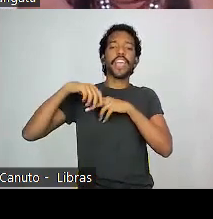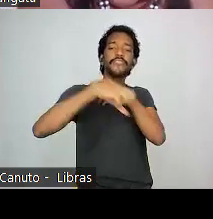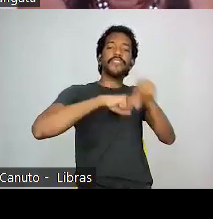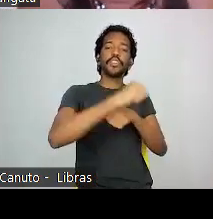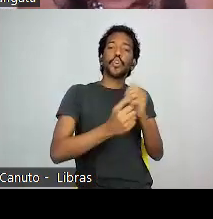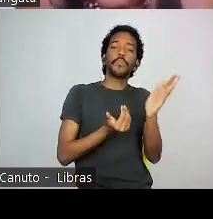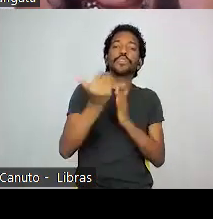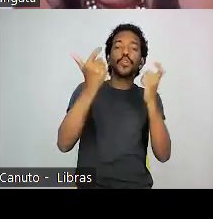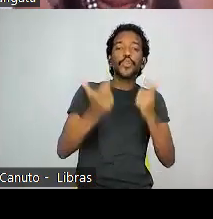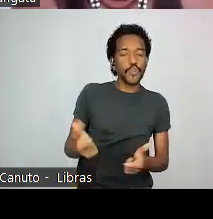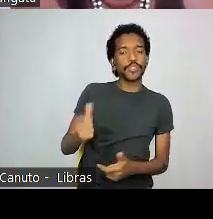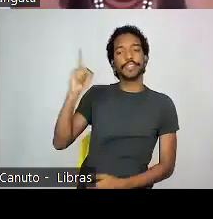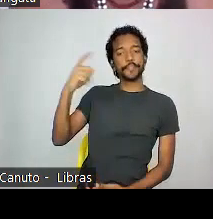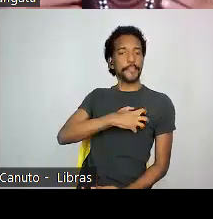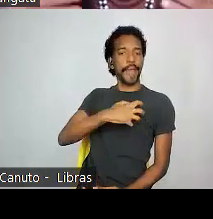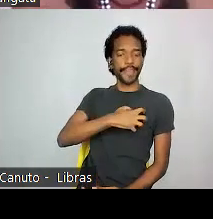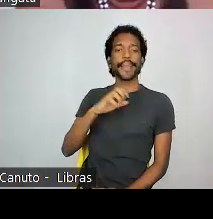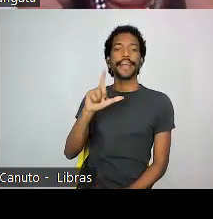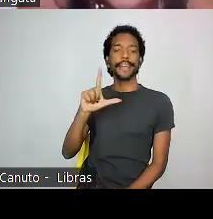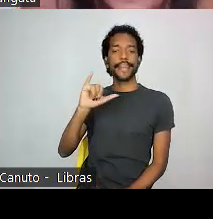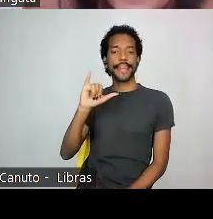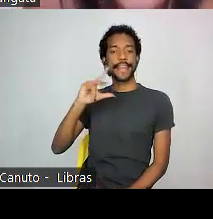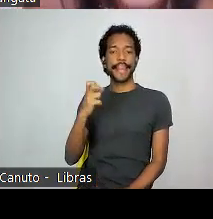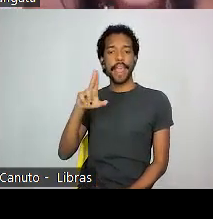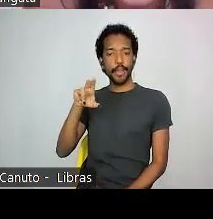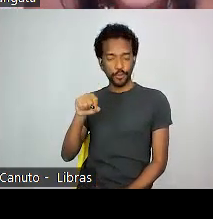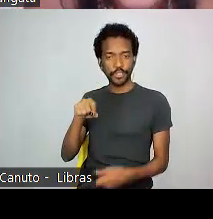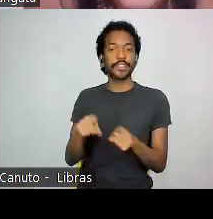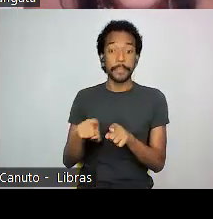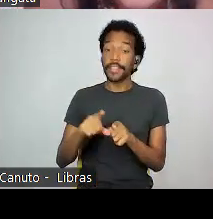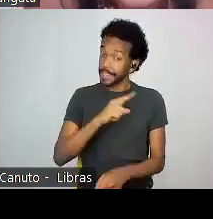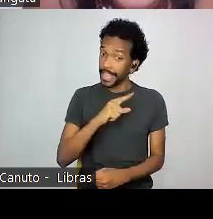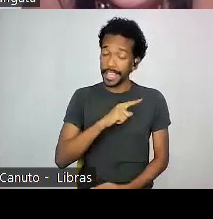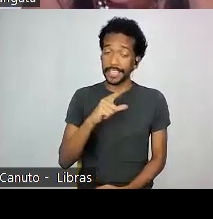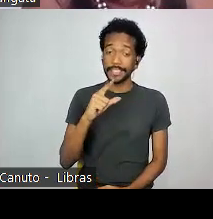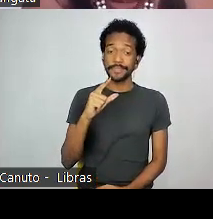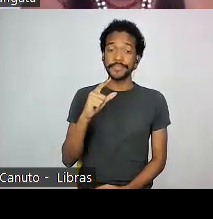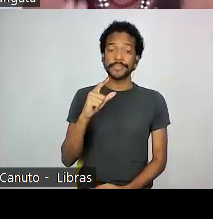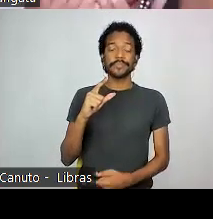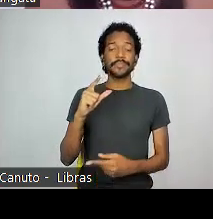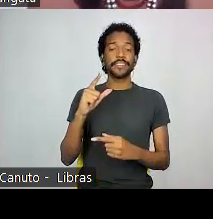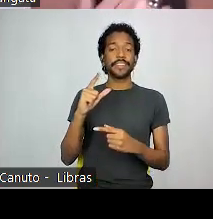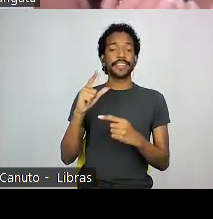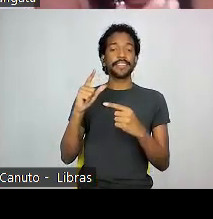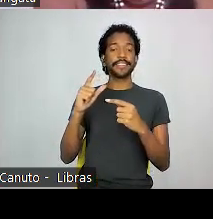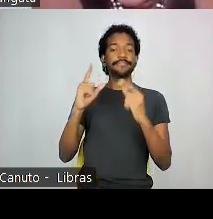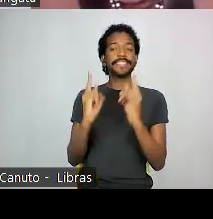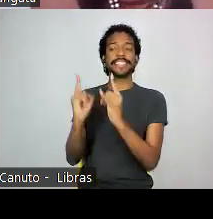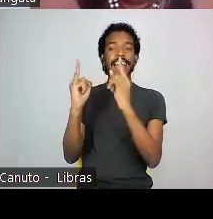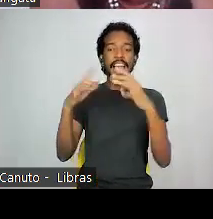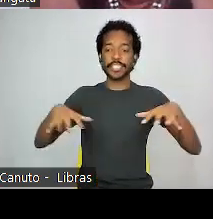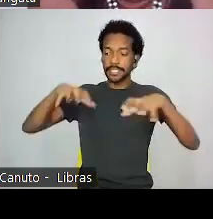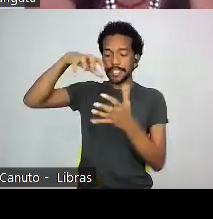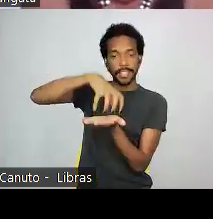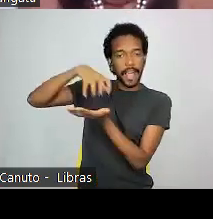Seguro, em Leuza, Bahia. E você tem indígenas que moram em cidade. Você tem indígenas que moram em aldeias na cidade.